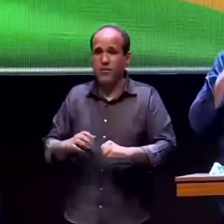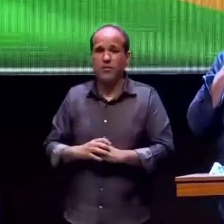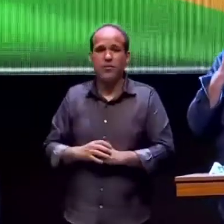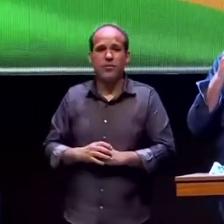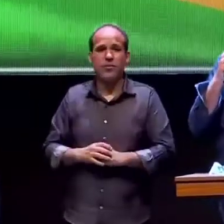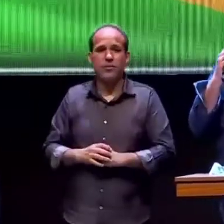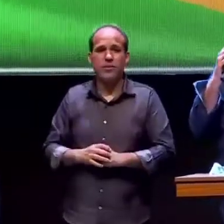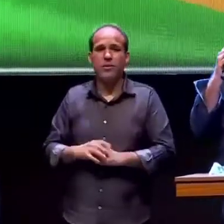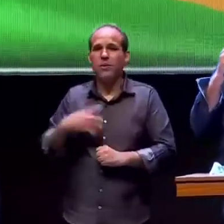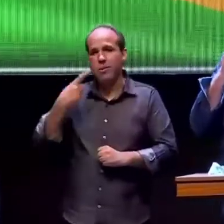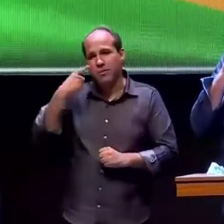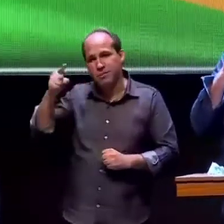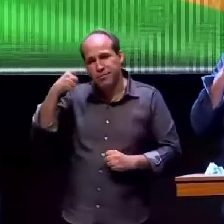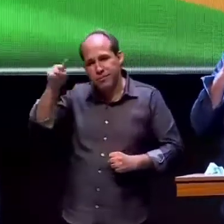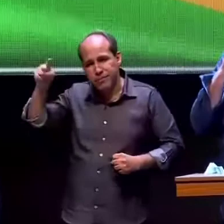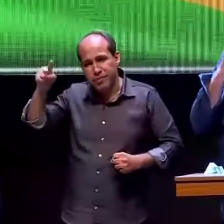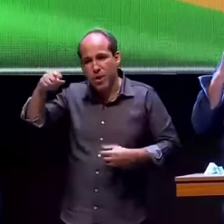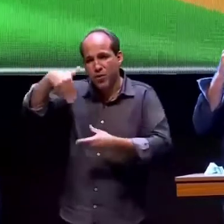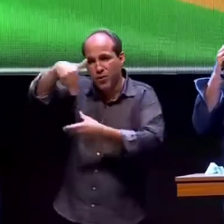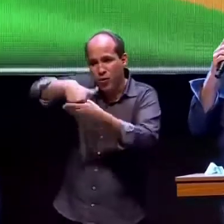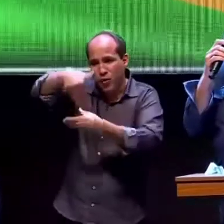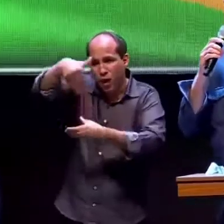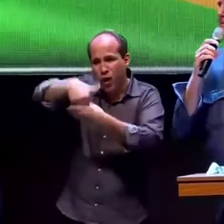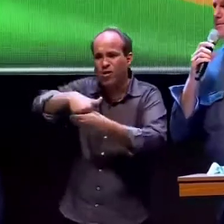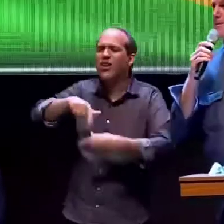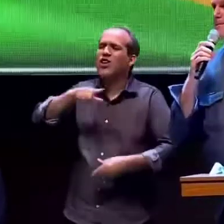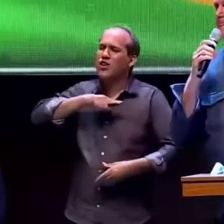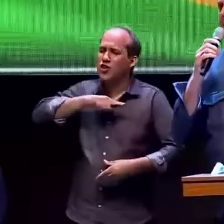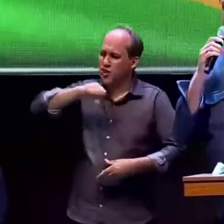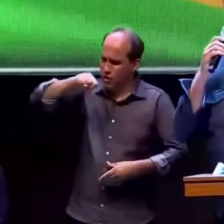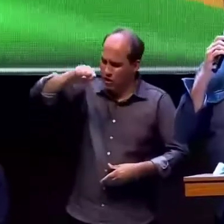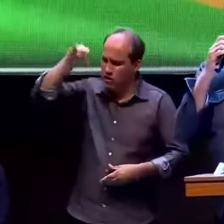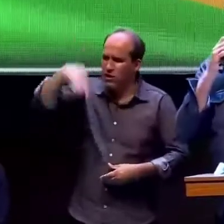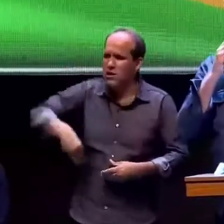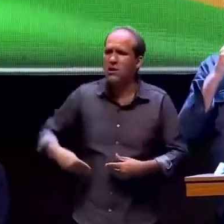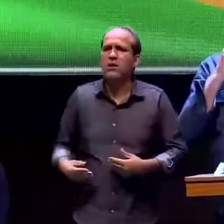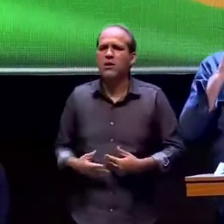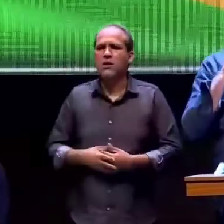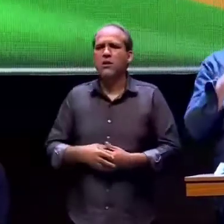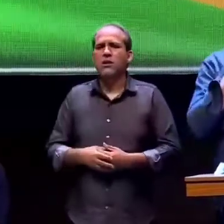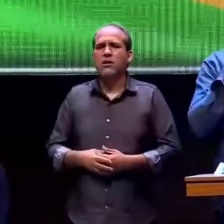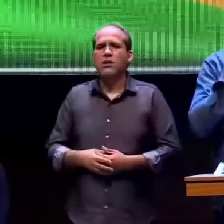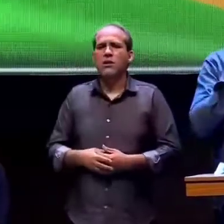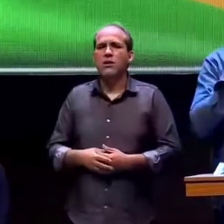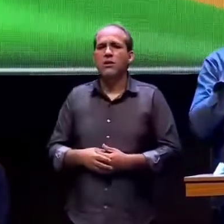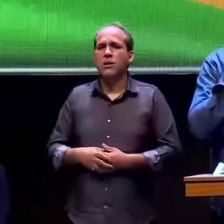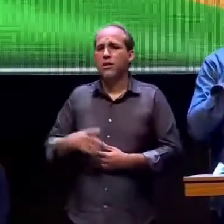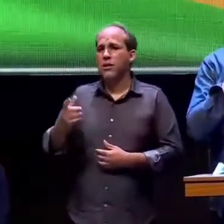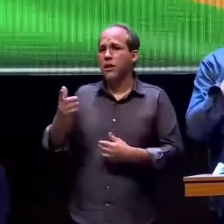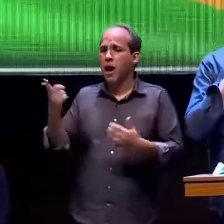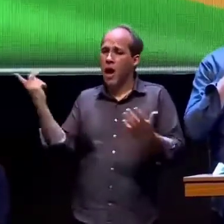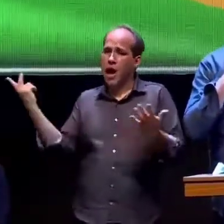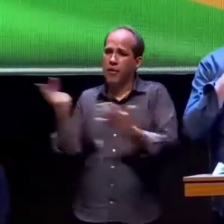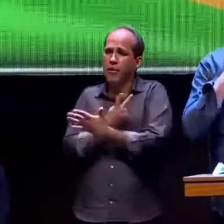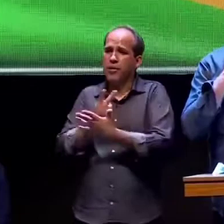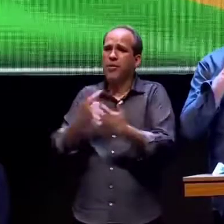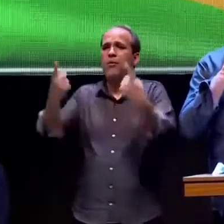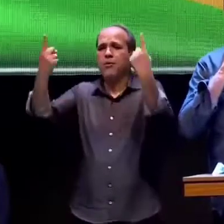a fraude que existiu sim me jogou por segundo turno